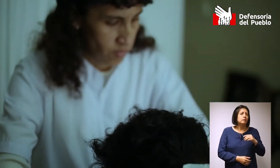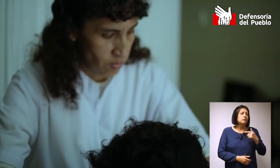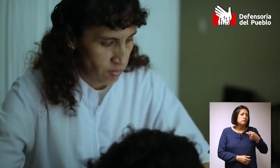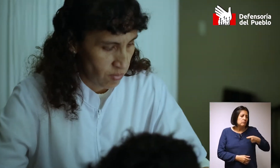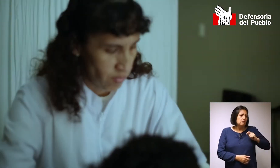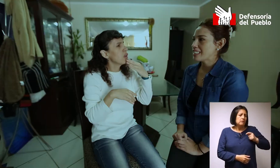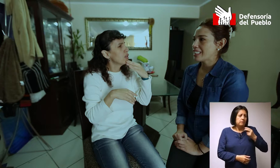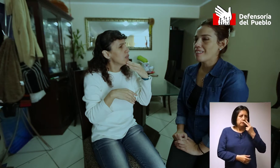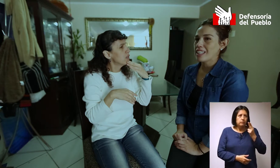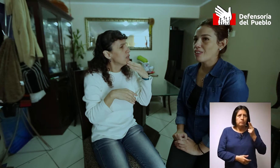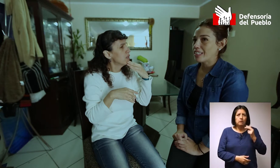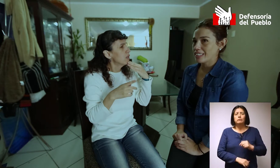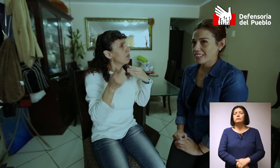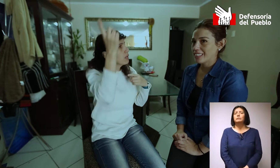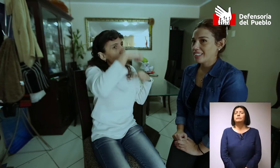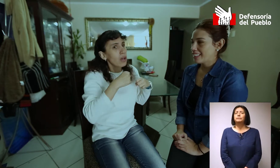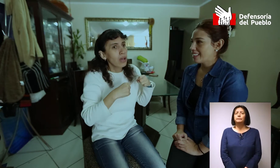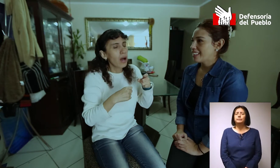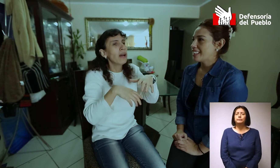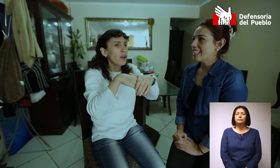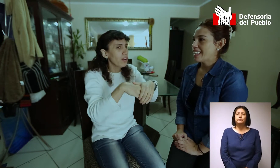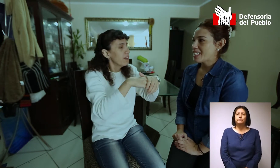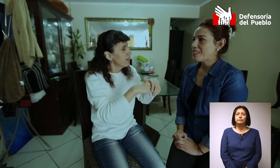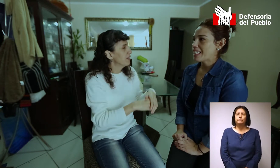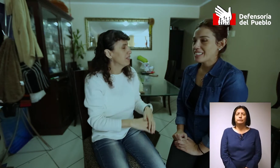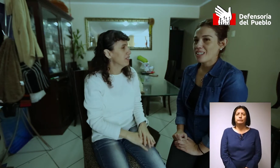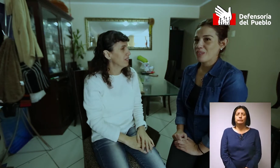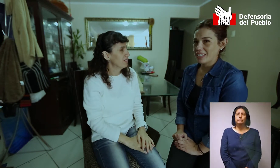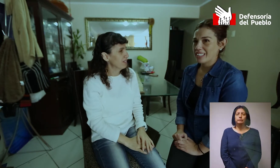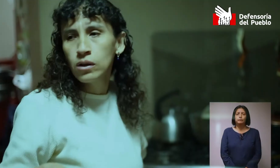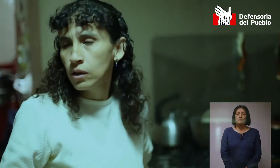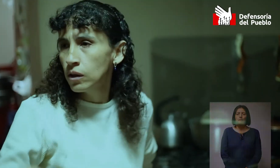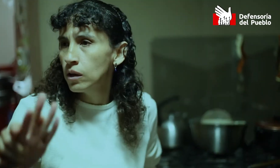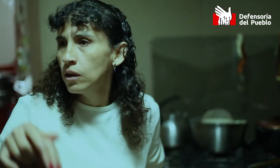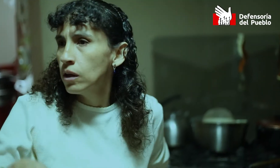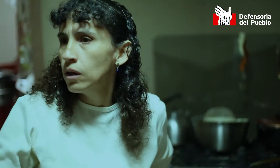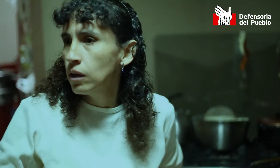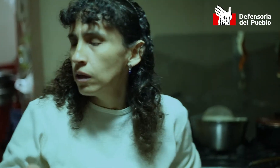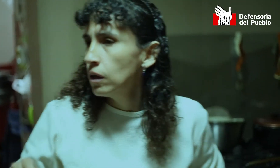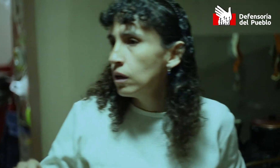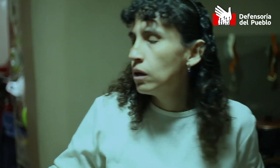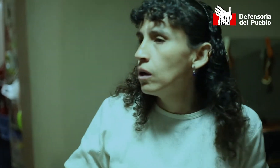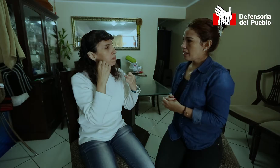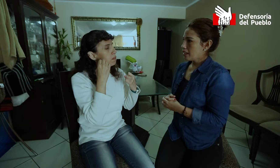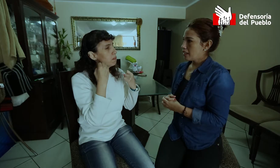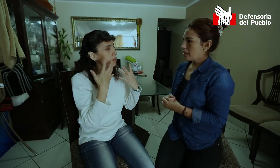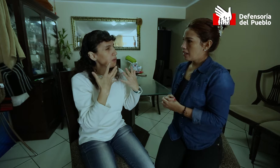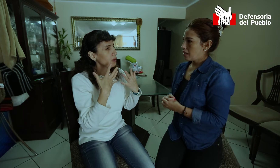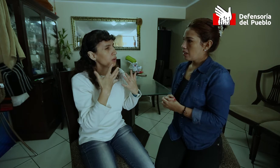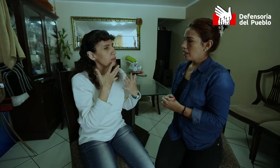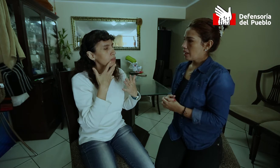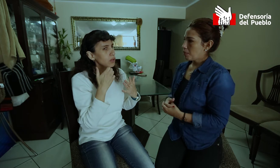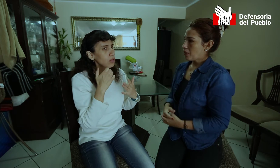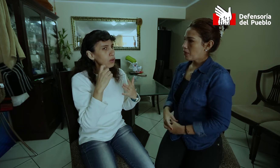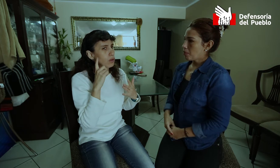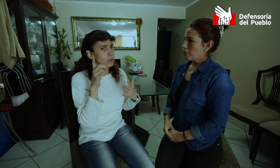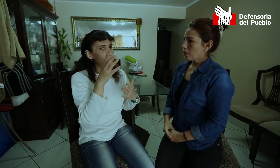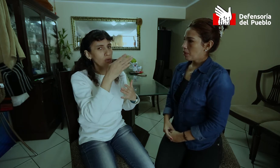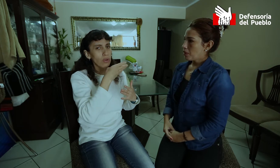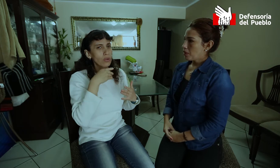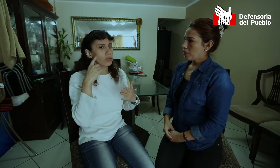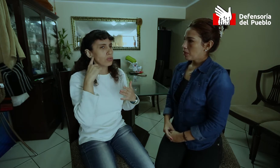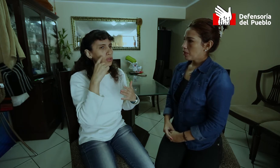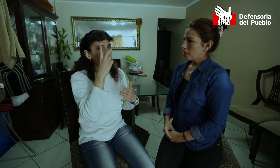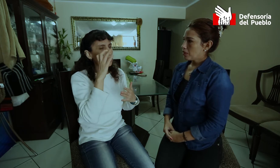del perfume de las personas siente que ha venido alguien. Ella baja y saluda. Ella piensa que mejor